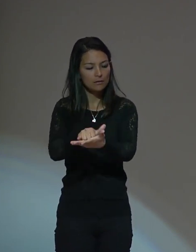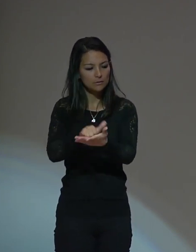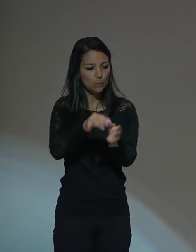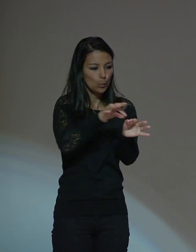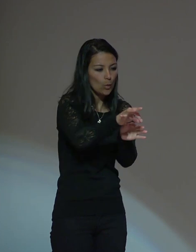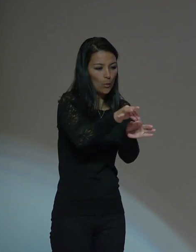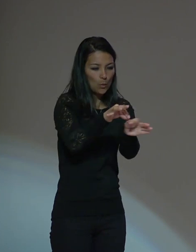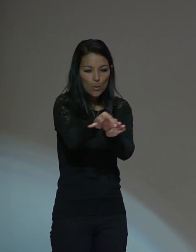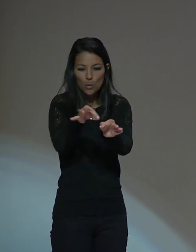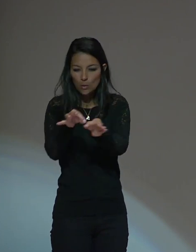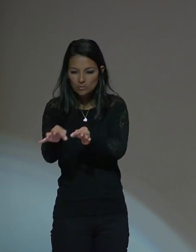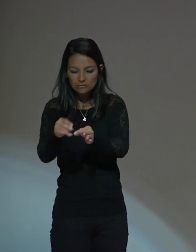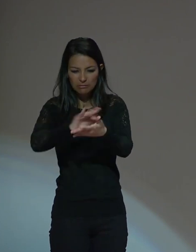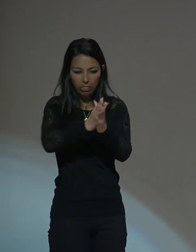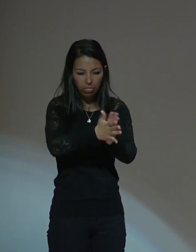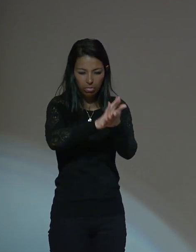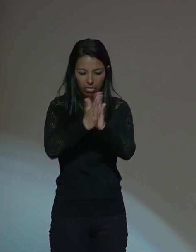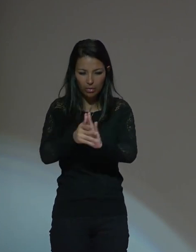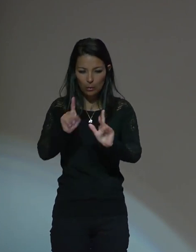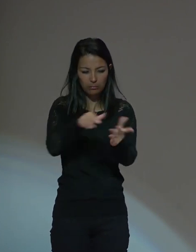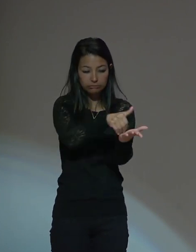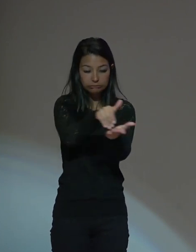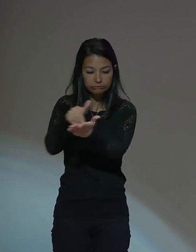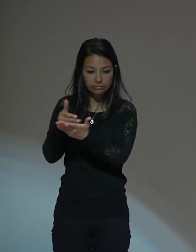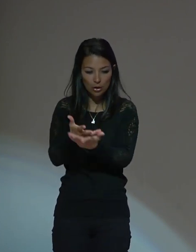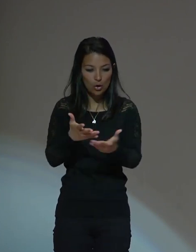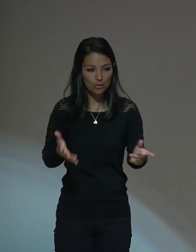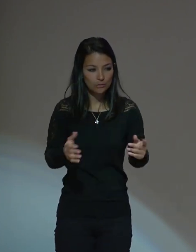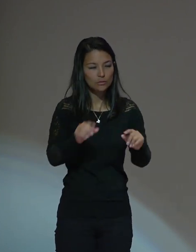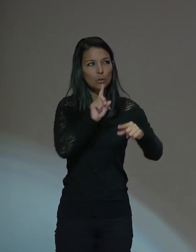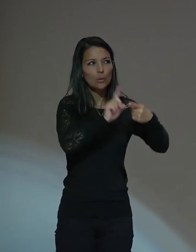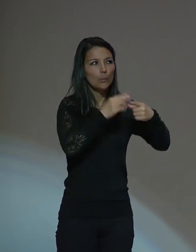pueblos arrasados, uno se llama Caracolí.